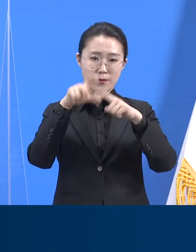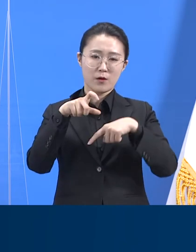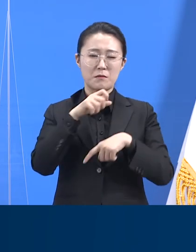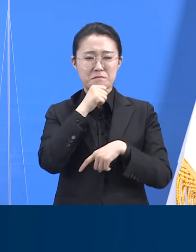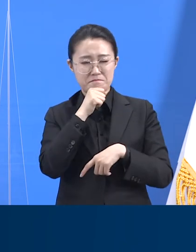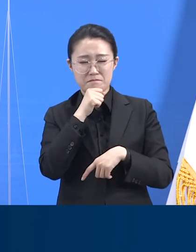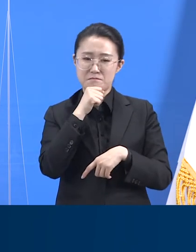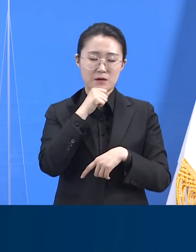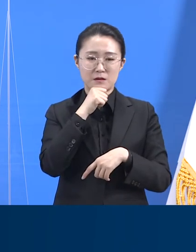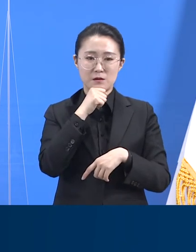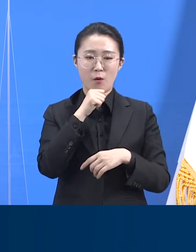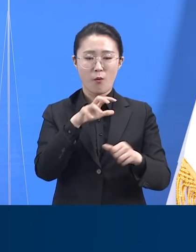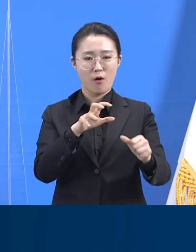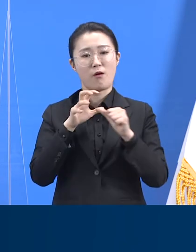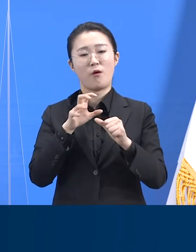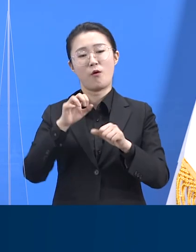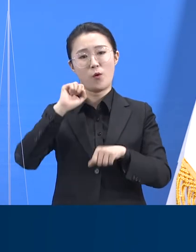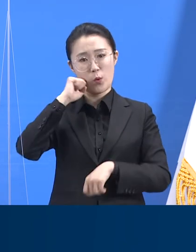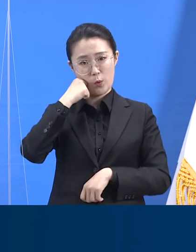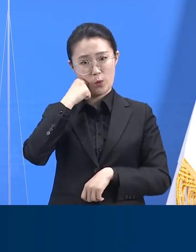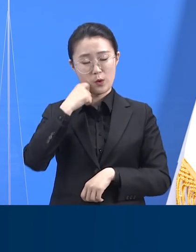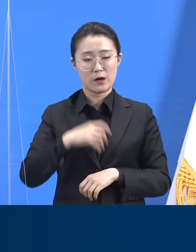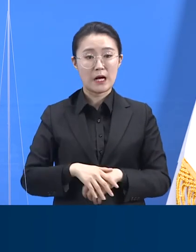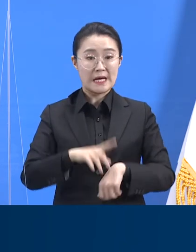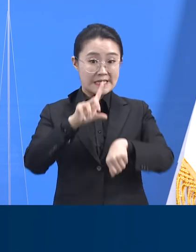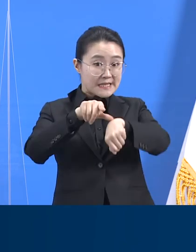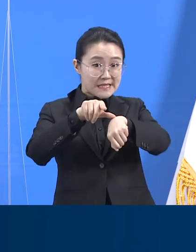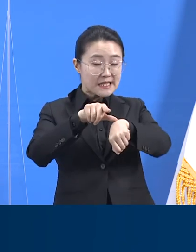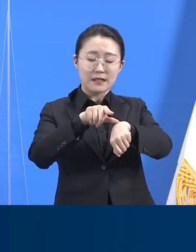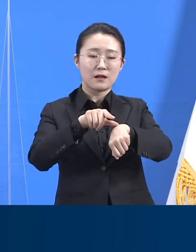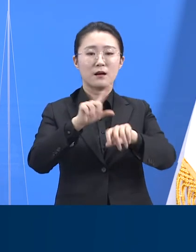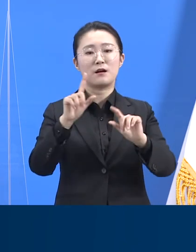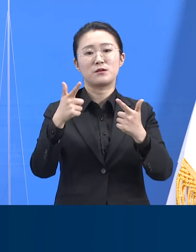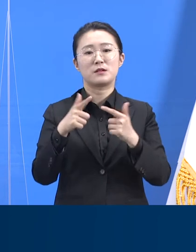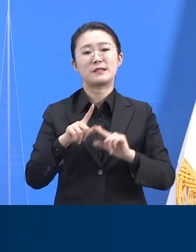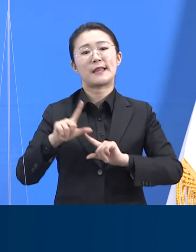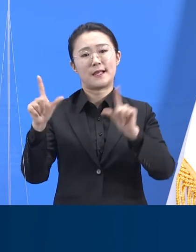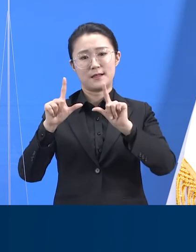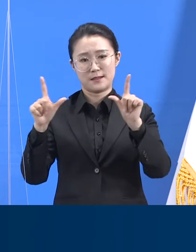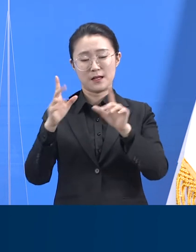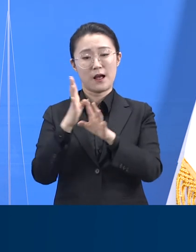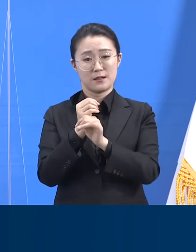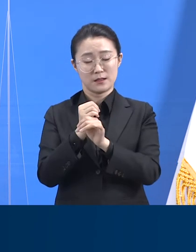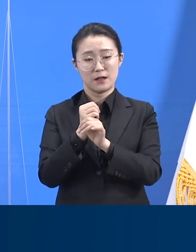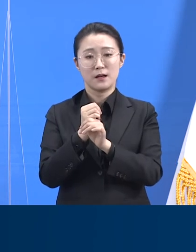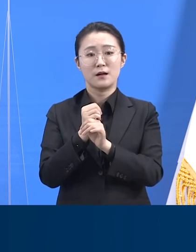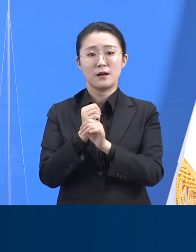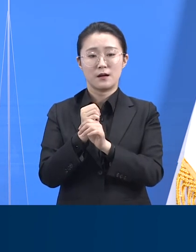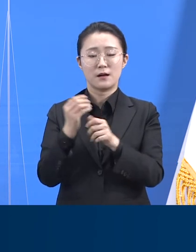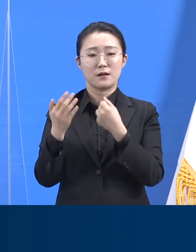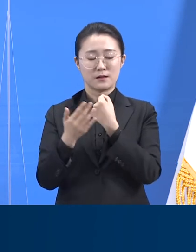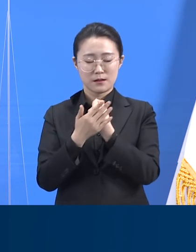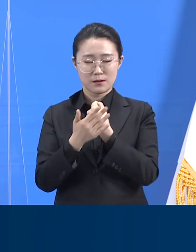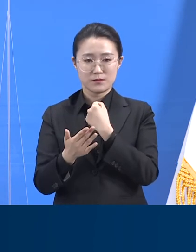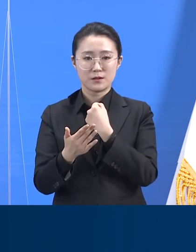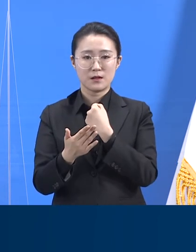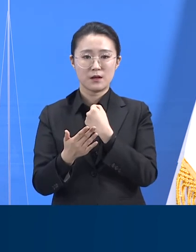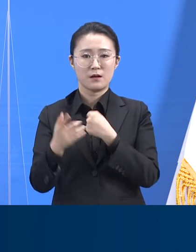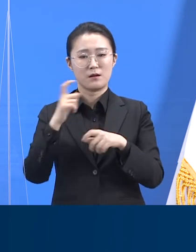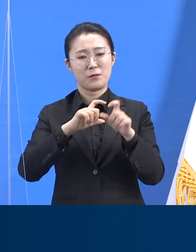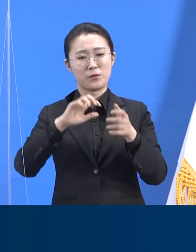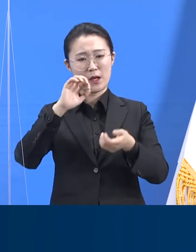수집된 자료가 시간 단위가 아니라 날짜로 집계되었기 때문에 짧은 기간을 다루기에는 통계적으로 난점이 있습니다.